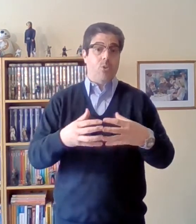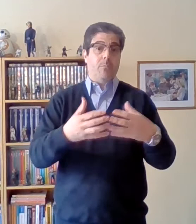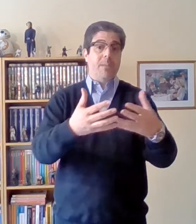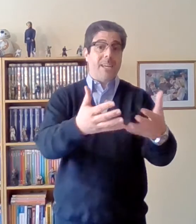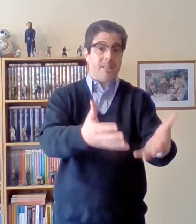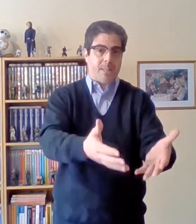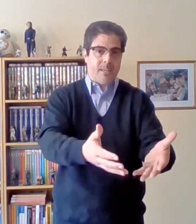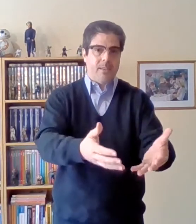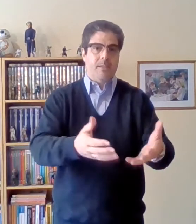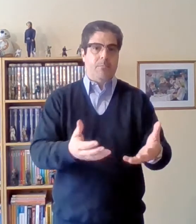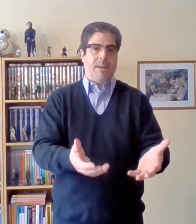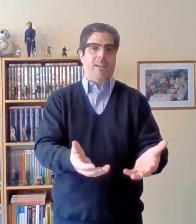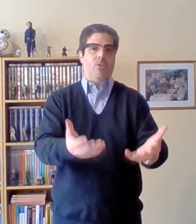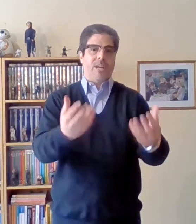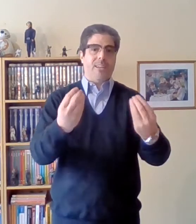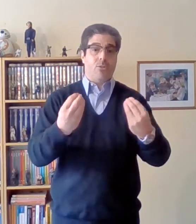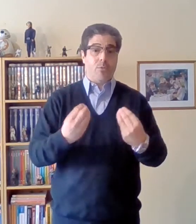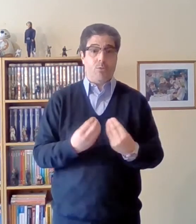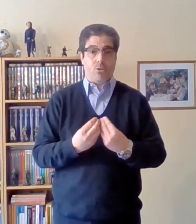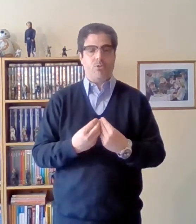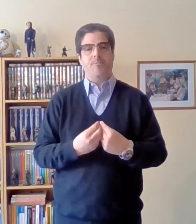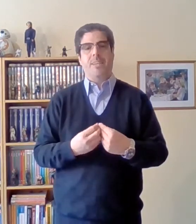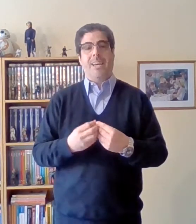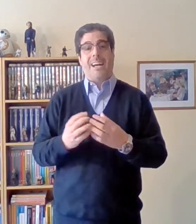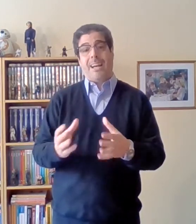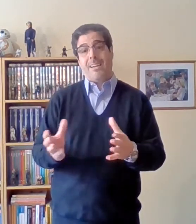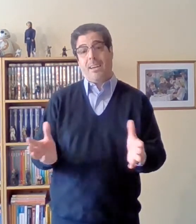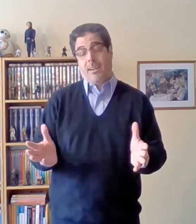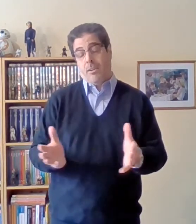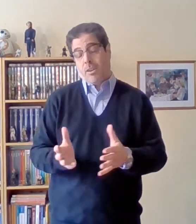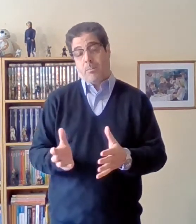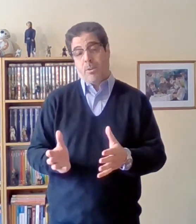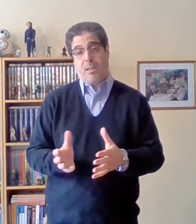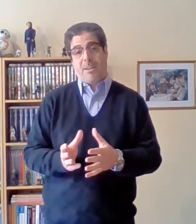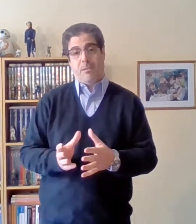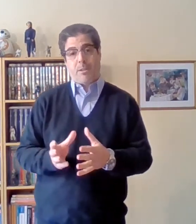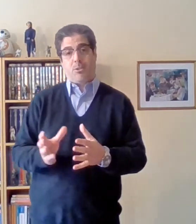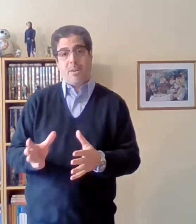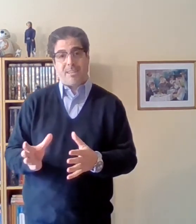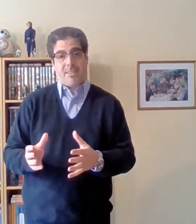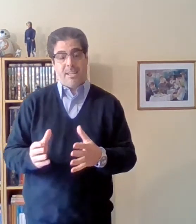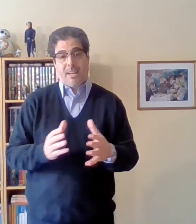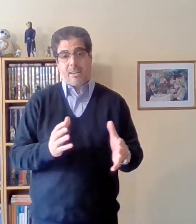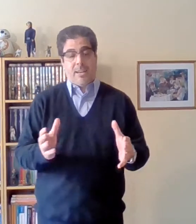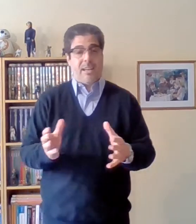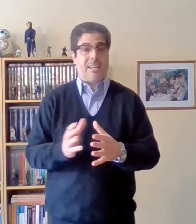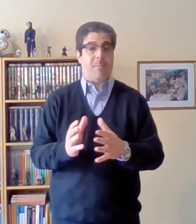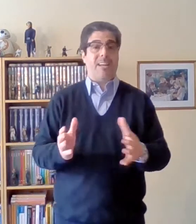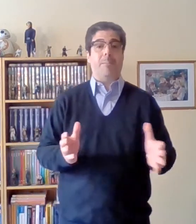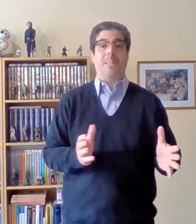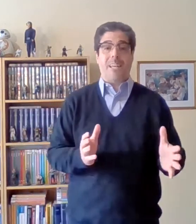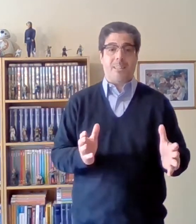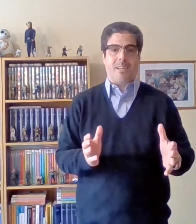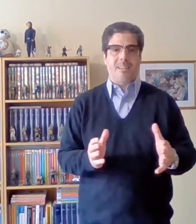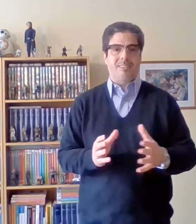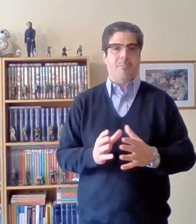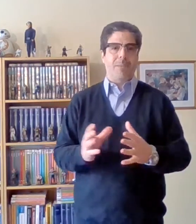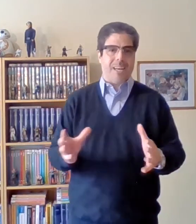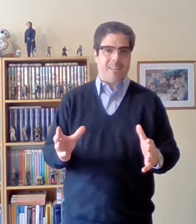invierte para lograr esos frutos, acá en lo que pone el manifiesto Marx en el esquema capitalista se pierde,